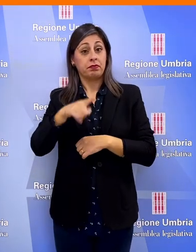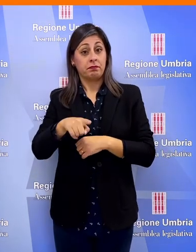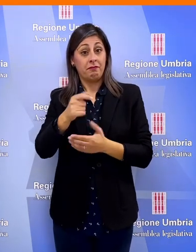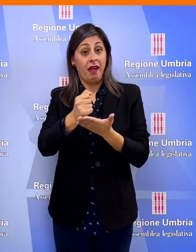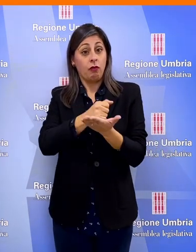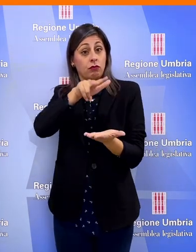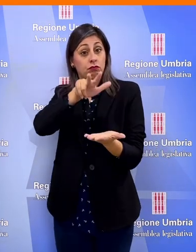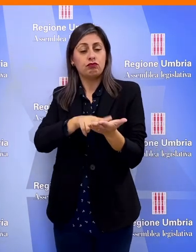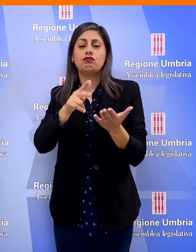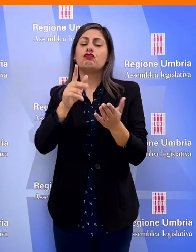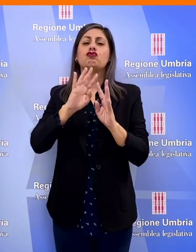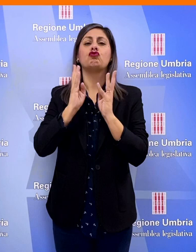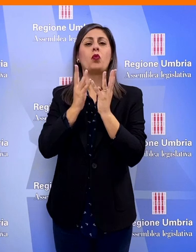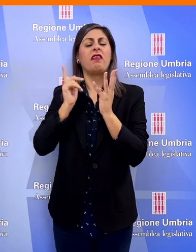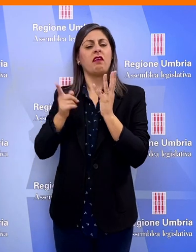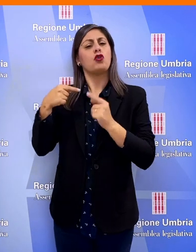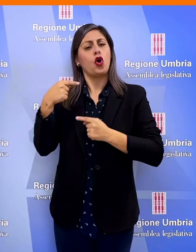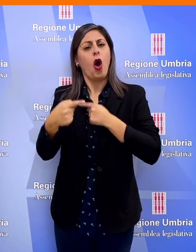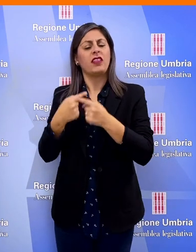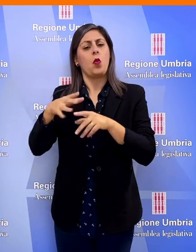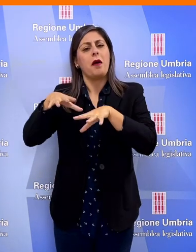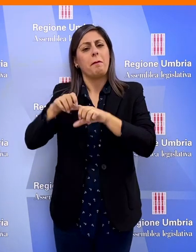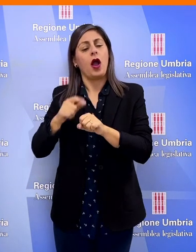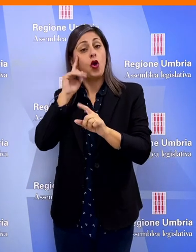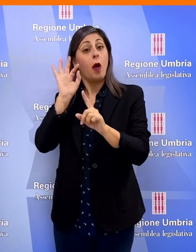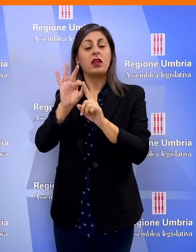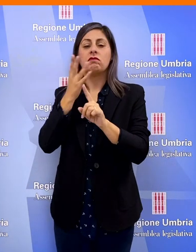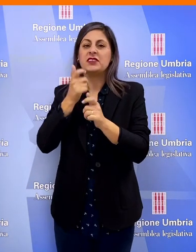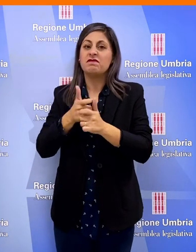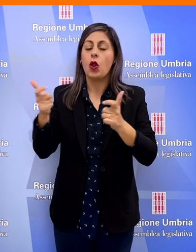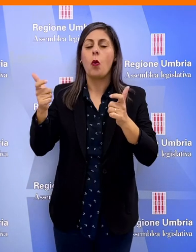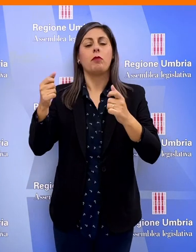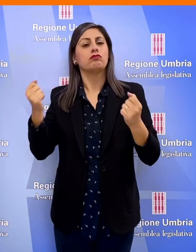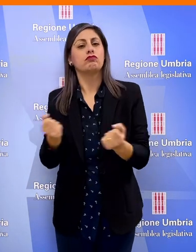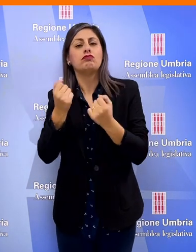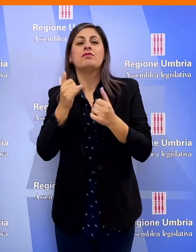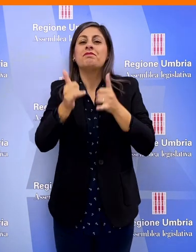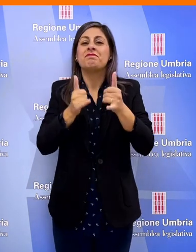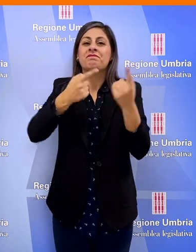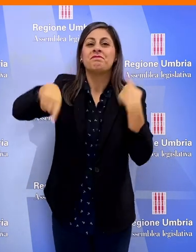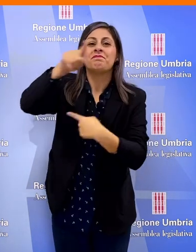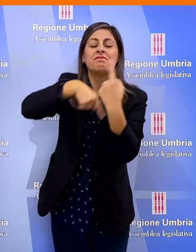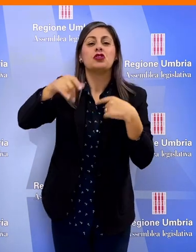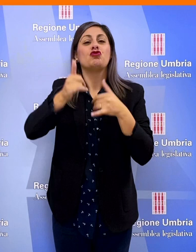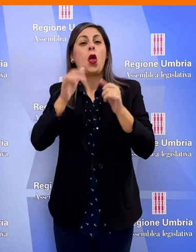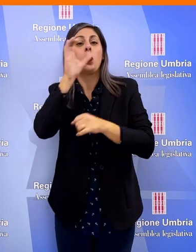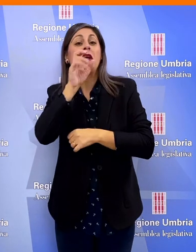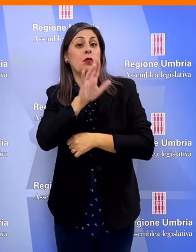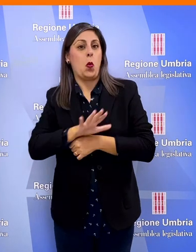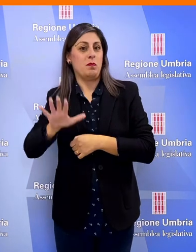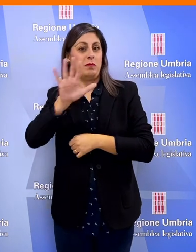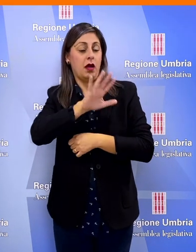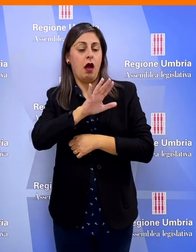'approvazione dell'atto, la Giunta regionale viene chiamata a proseguire nel suo impegno in favore dello sviluppo e della promozione della ciclomobilità e del